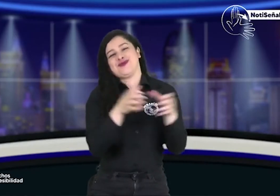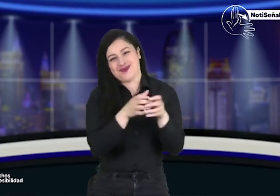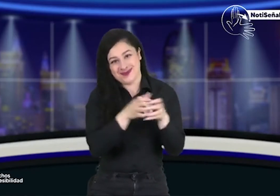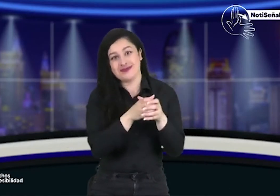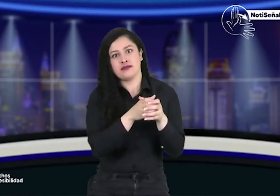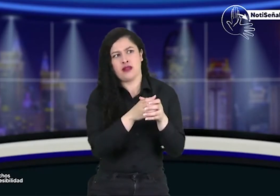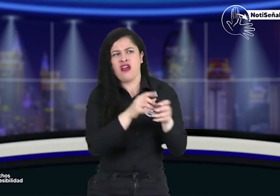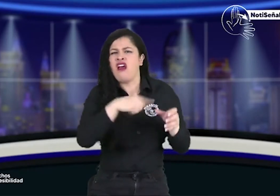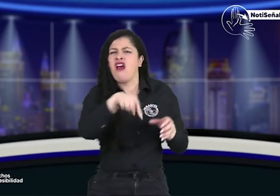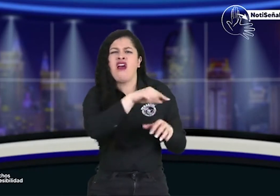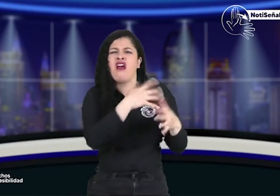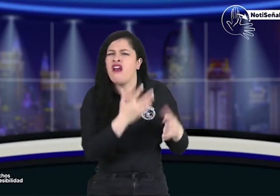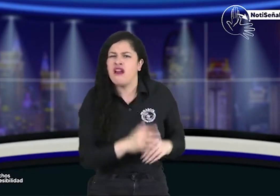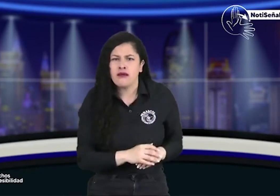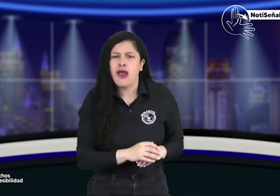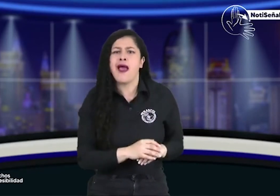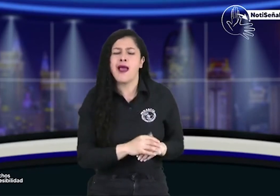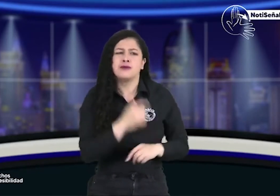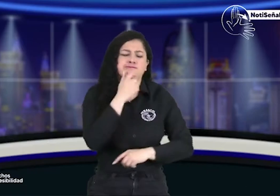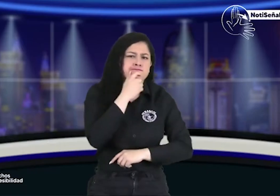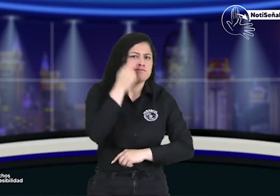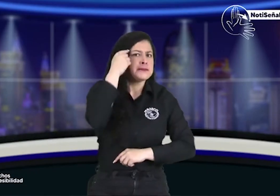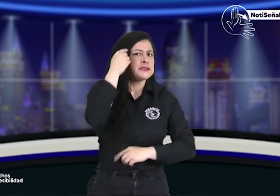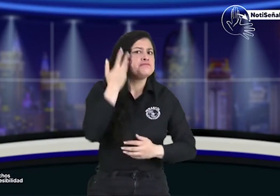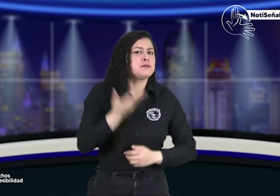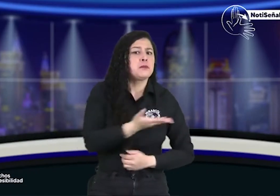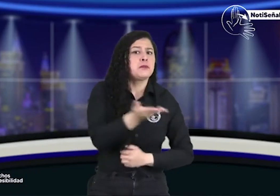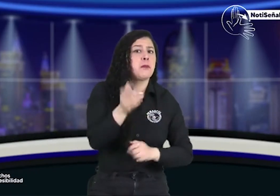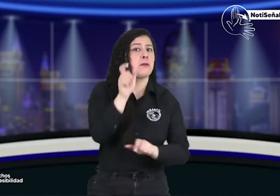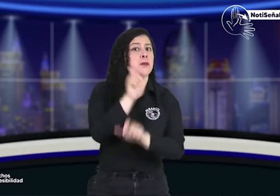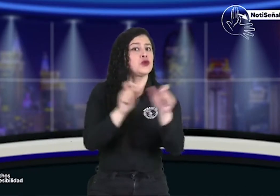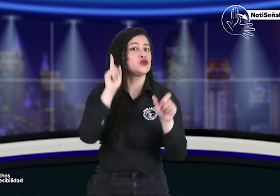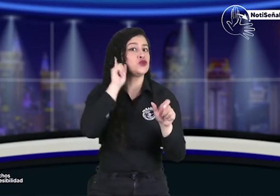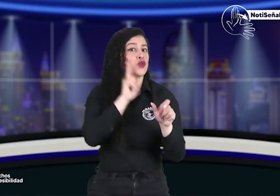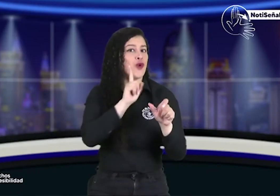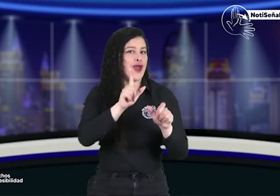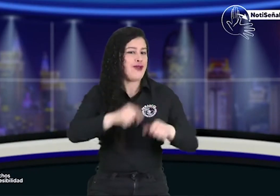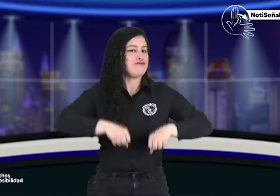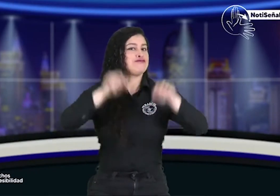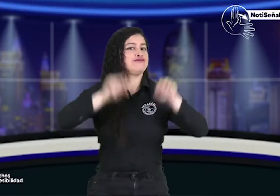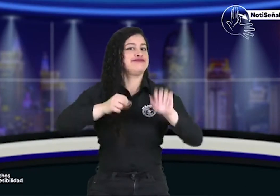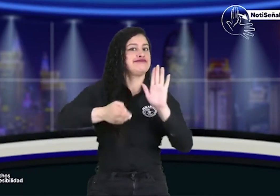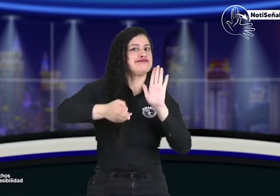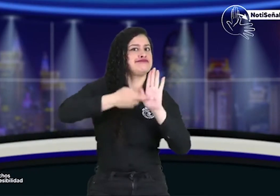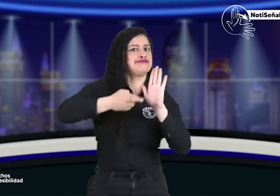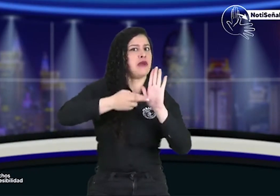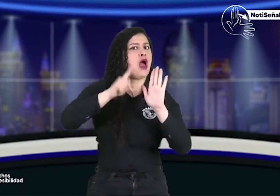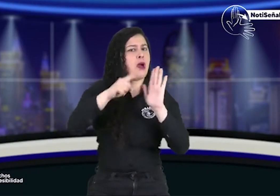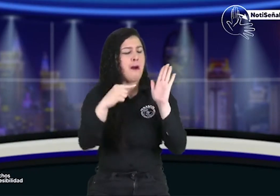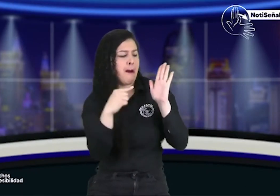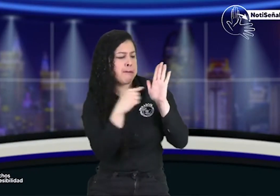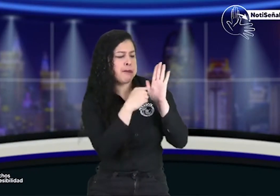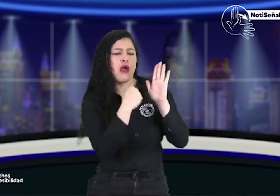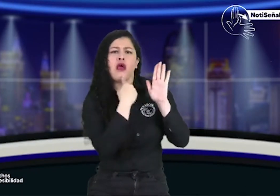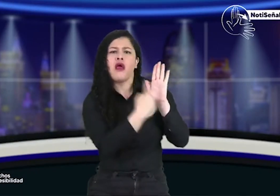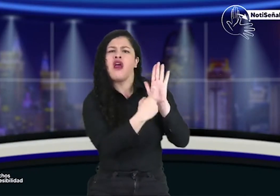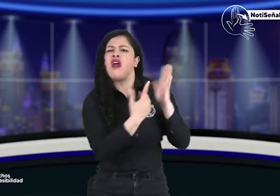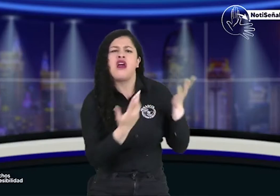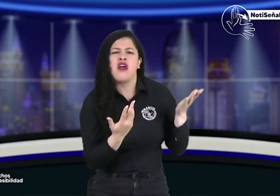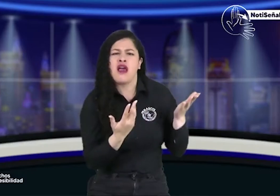automovilístico entonces ellos están agremiados y son las la asociación de estos centros vamos a hablar sobre la